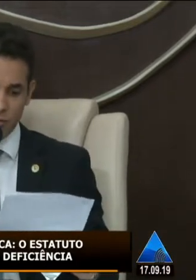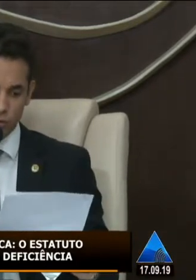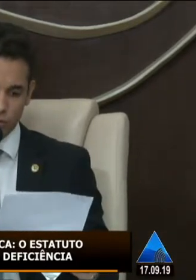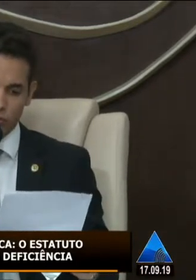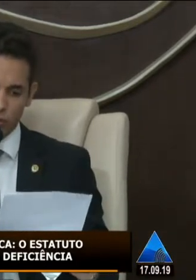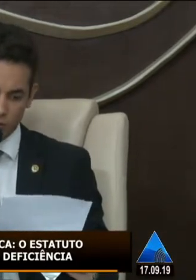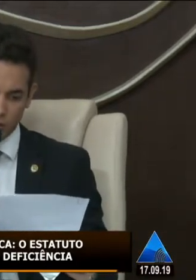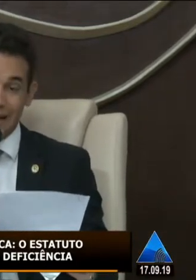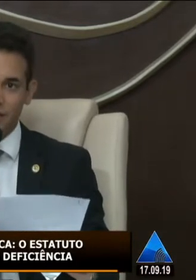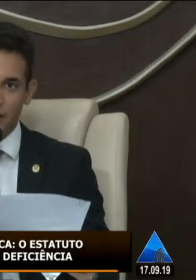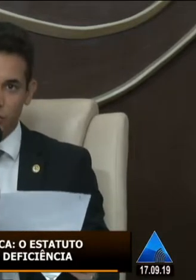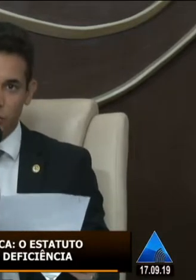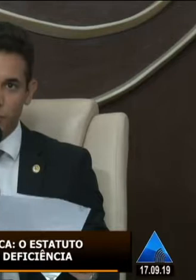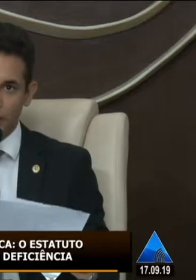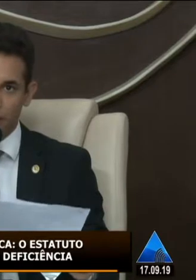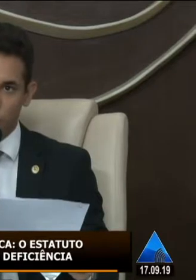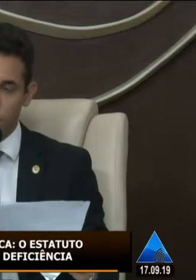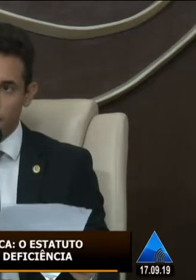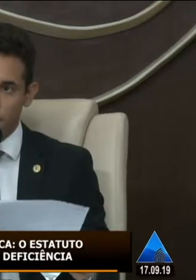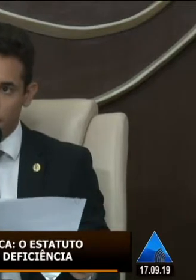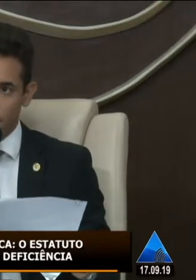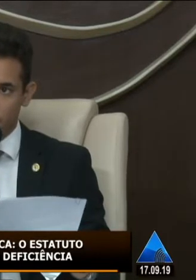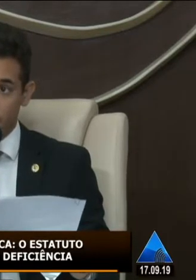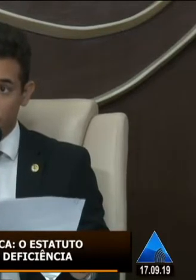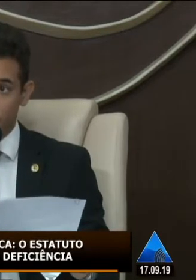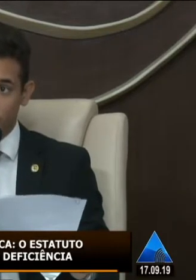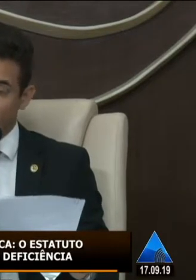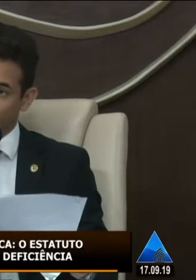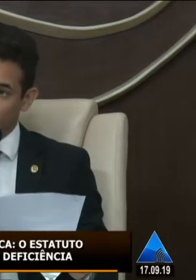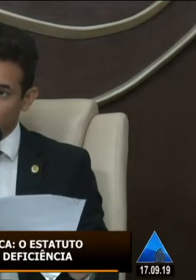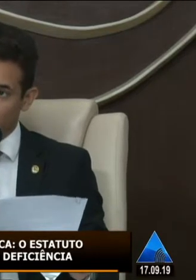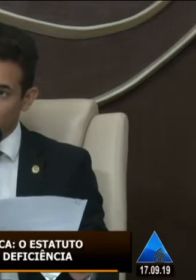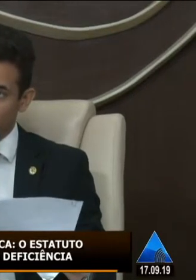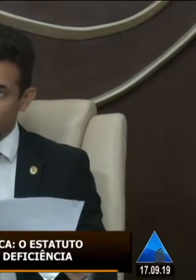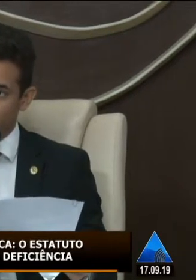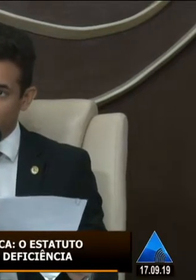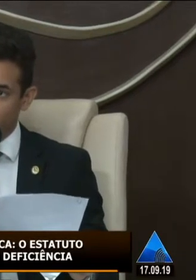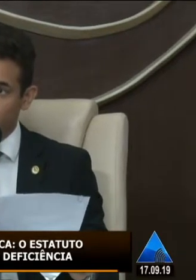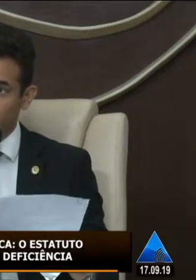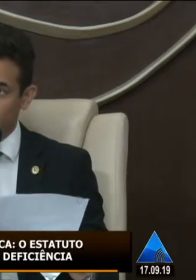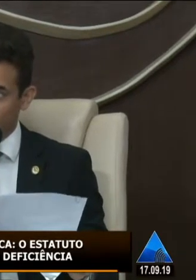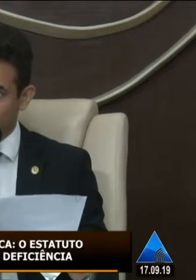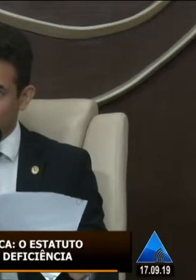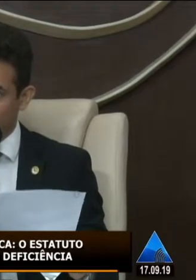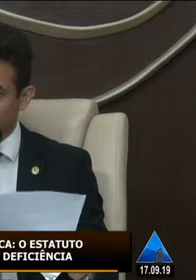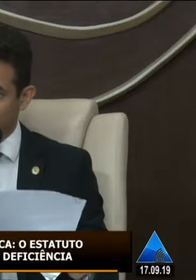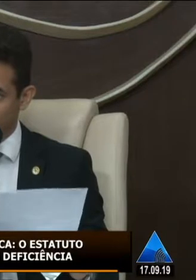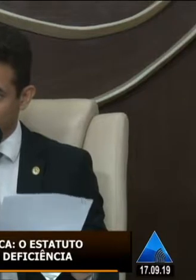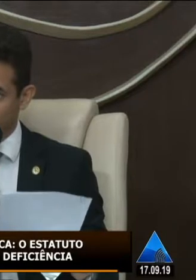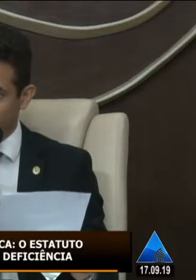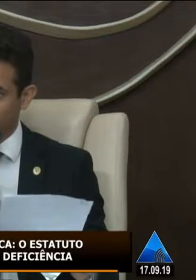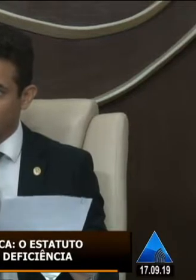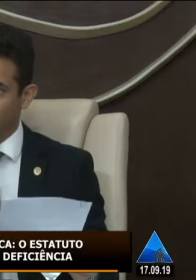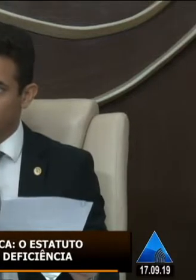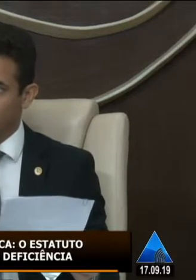de três minutos até três minutos para cada um será difícil atender a todos aqui pela demanda o que é que eu oriento nesses casos aqui